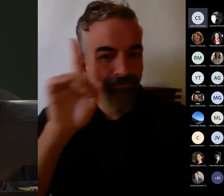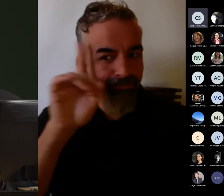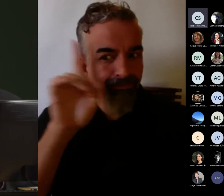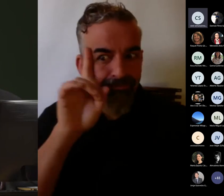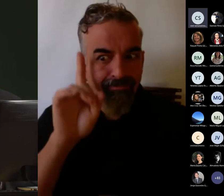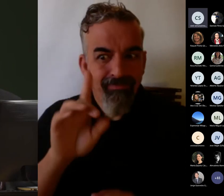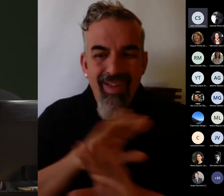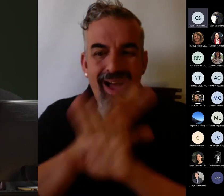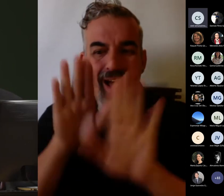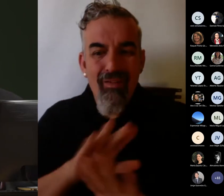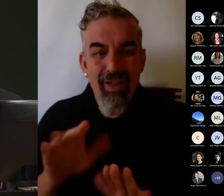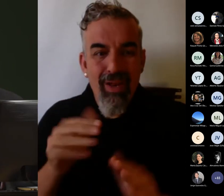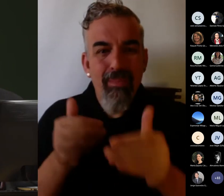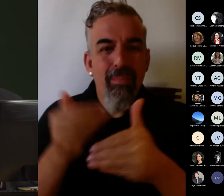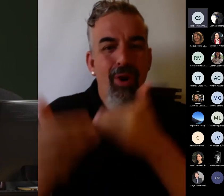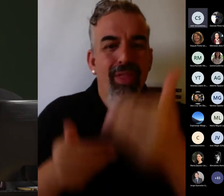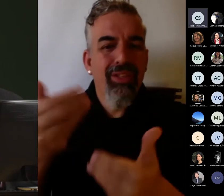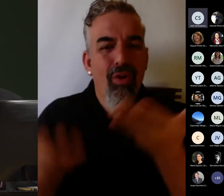no sé cómo hacerlo.